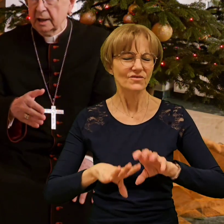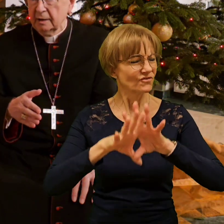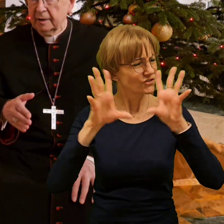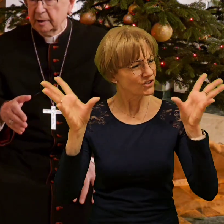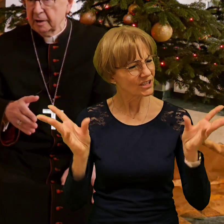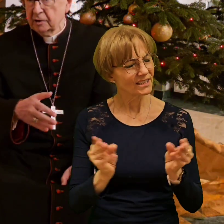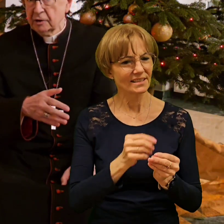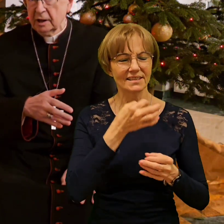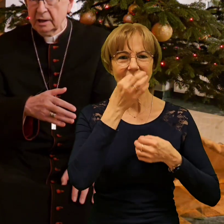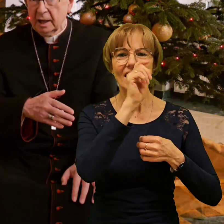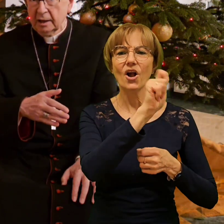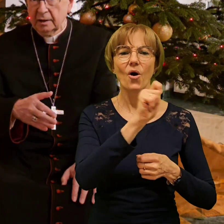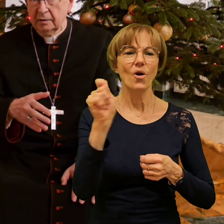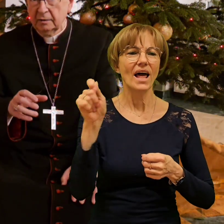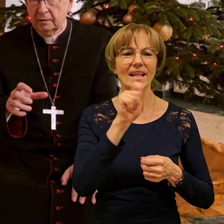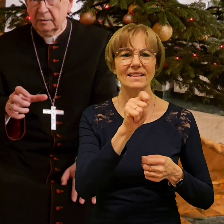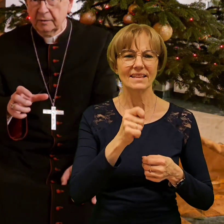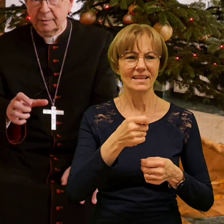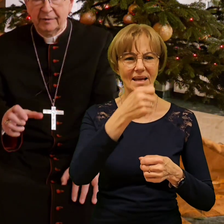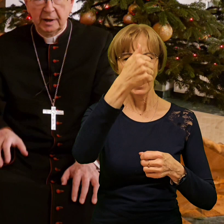alfabetycznych, jak i do śpiewli.